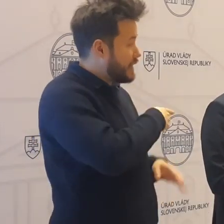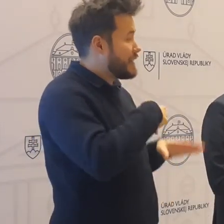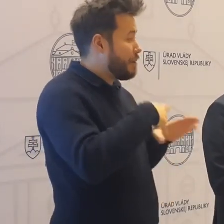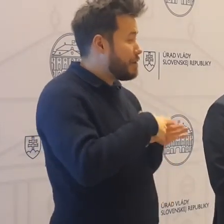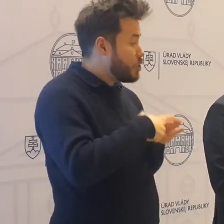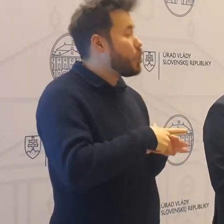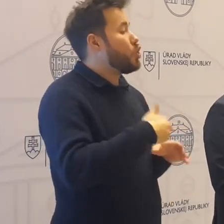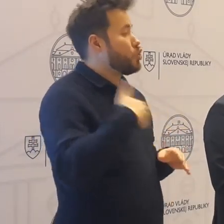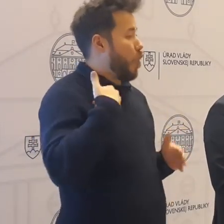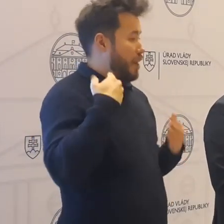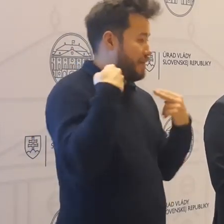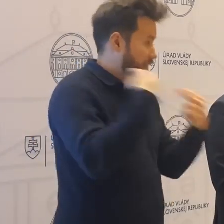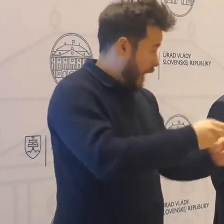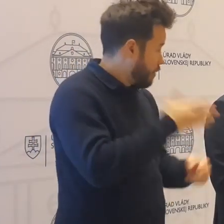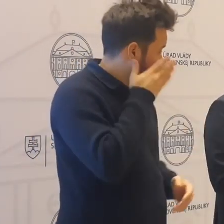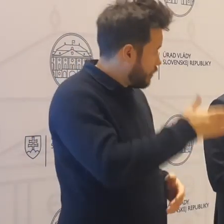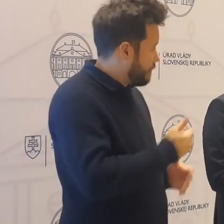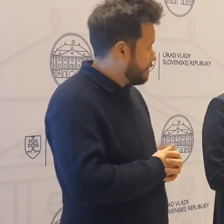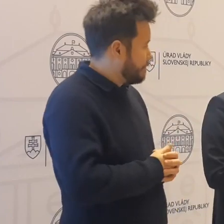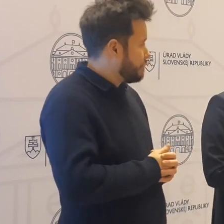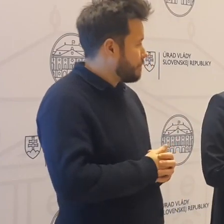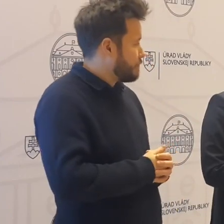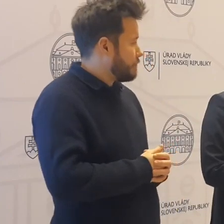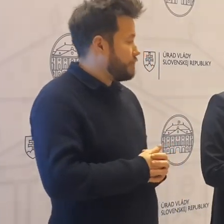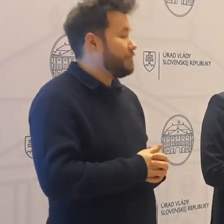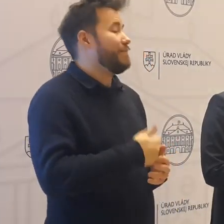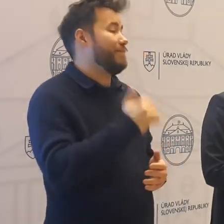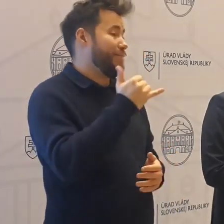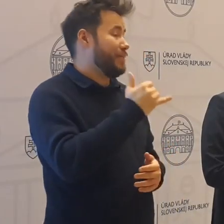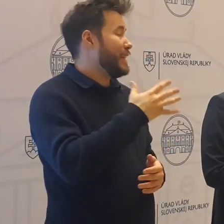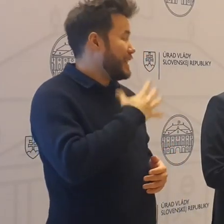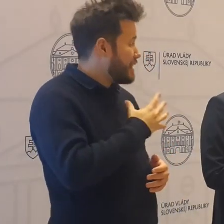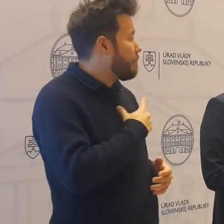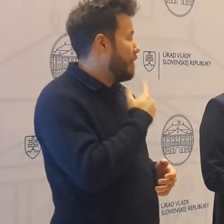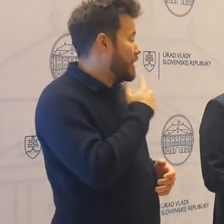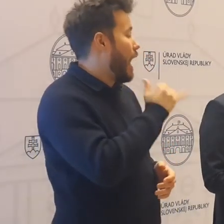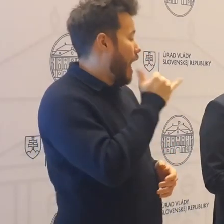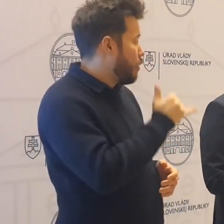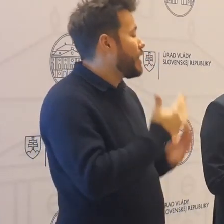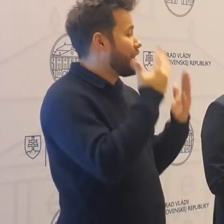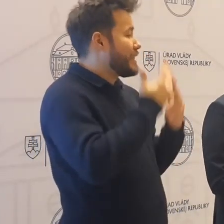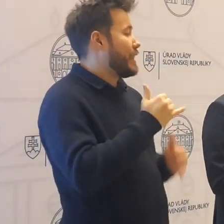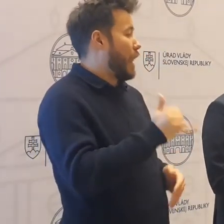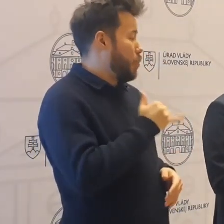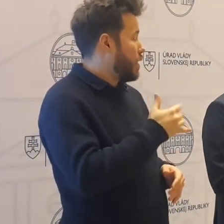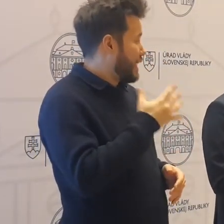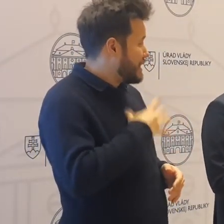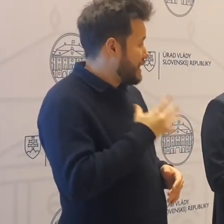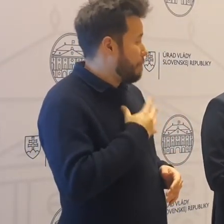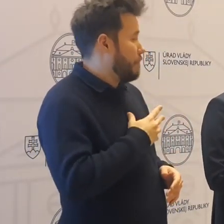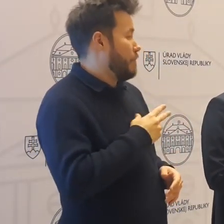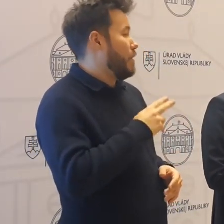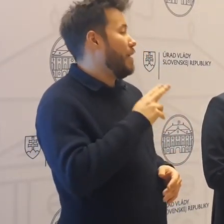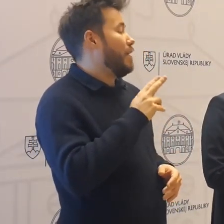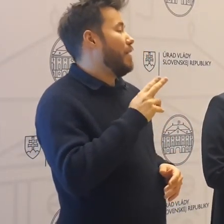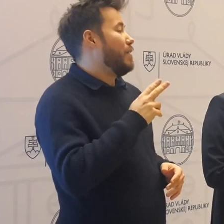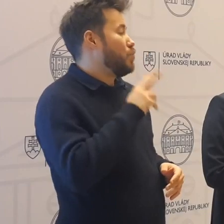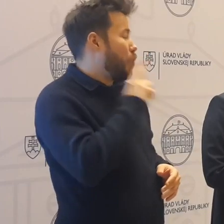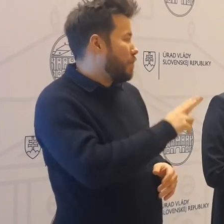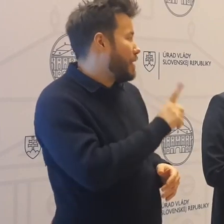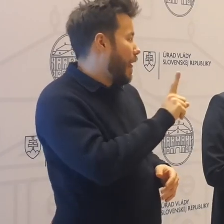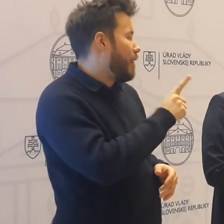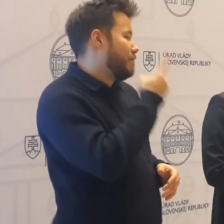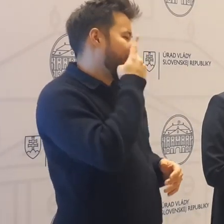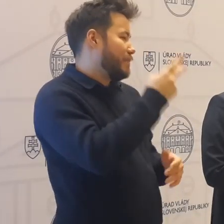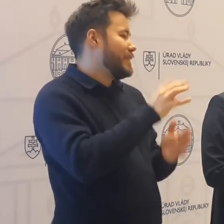Chcel by som vám odpovedať, že áno, viem záročiť, že sa vrátia do škôl 10. januára. Na druhej strane vidíte, aká je situácia. Ja som veľmi rád, že